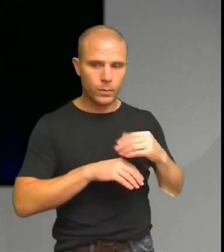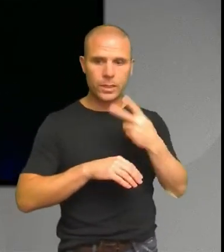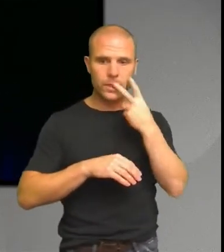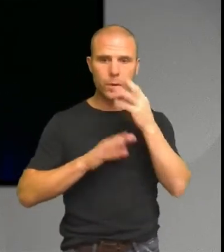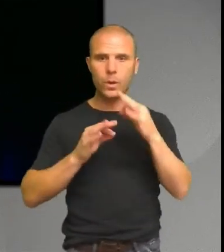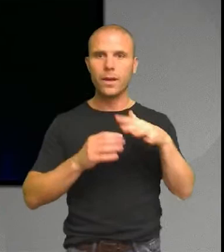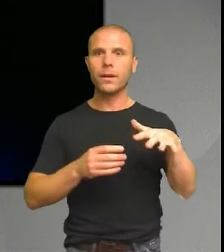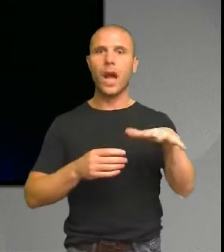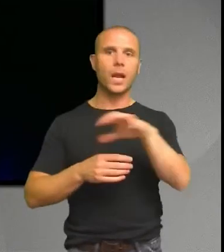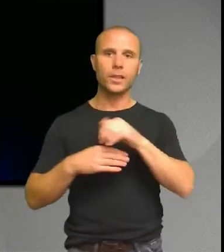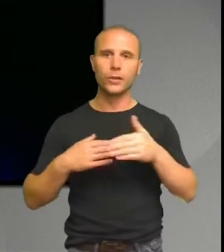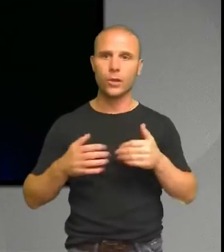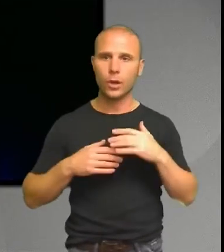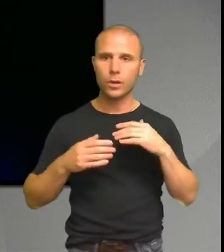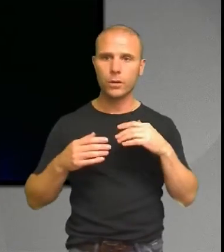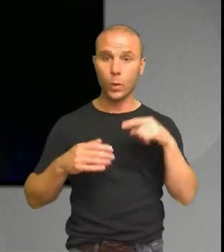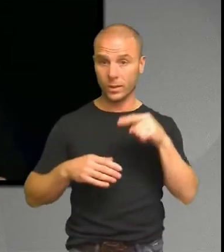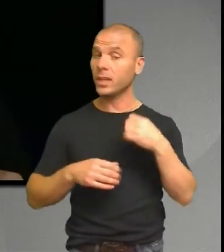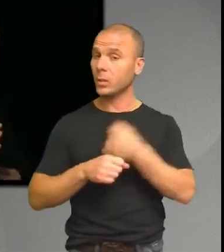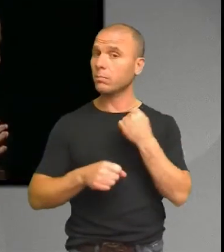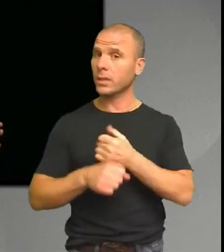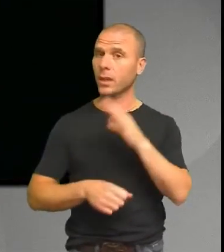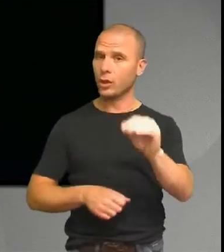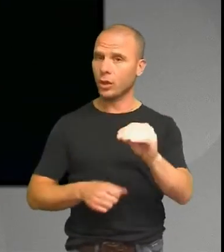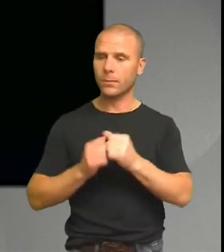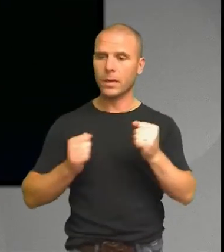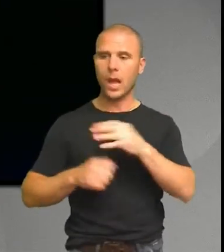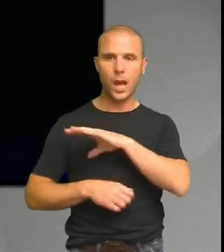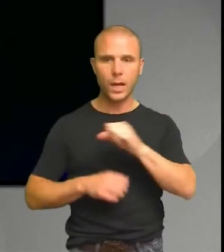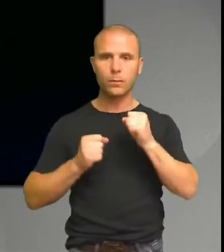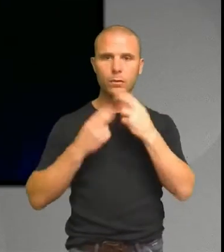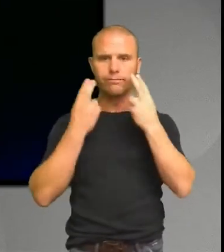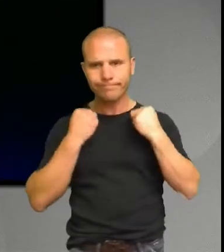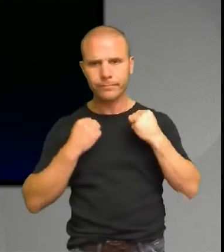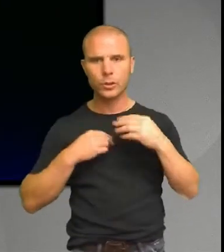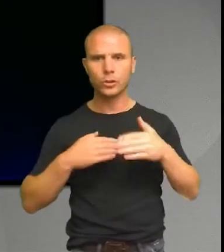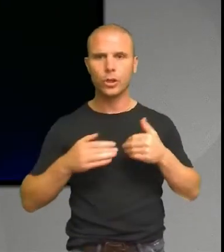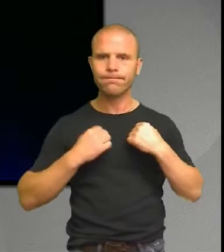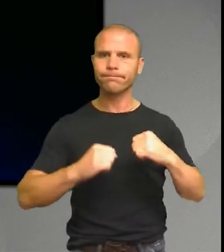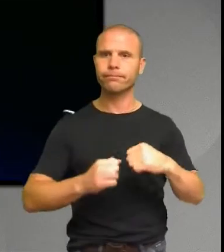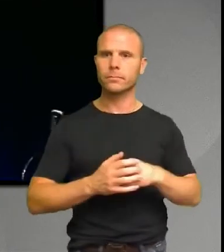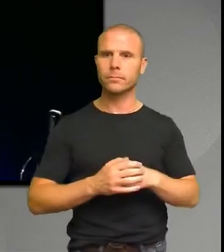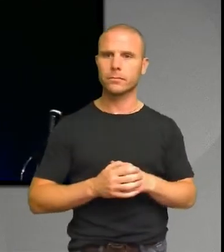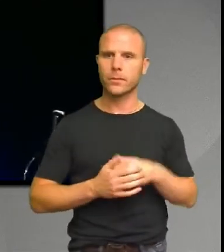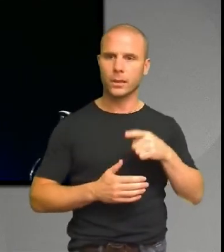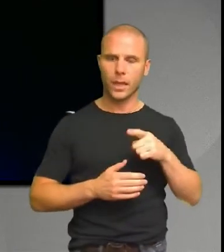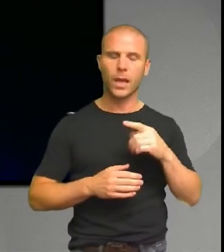Och det är en ansträngning. Men det är någonting vi måste göra. Det handlar alltså om en medvetandets revolution.